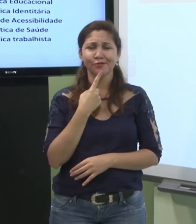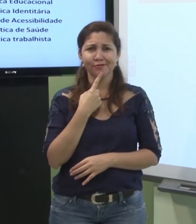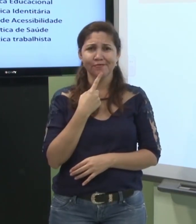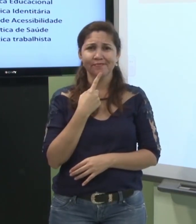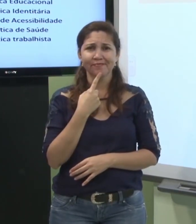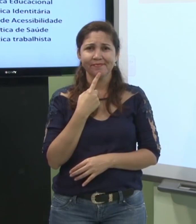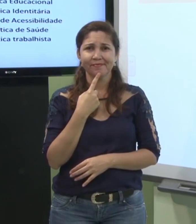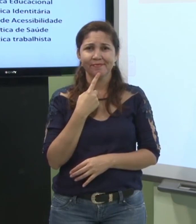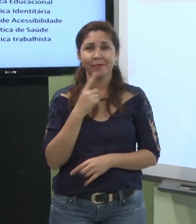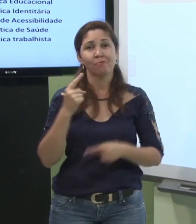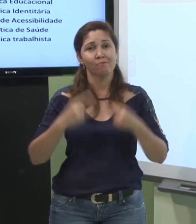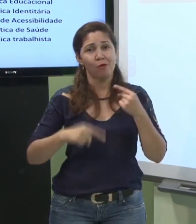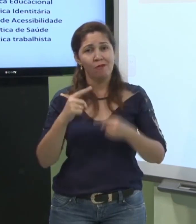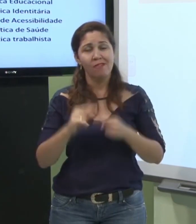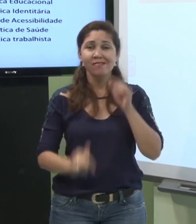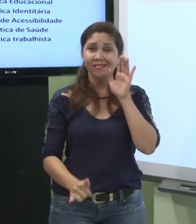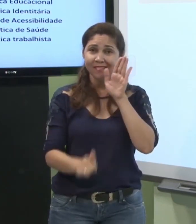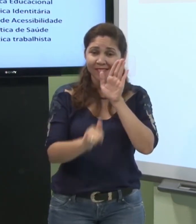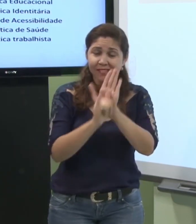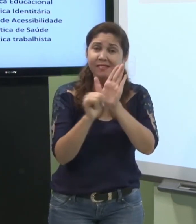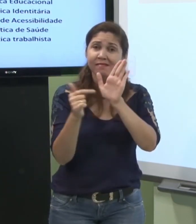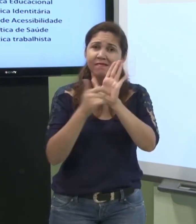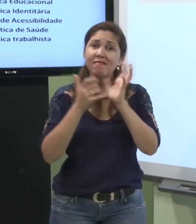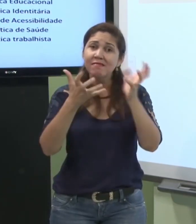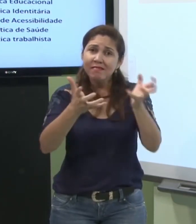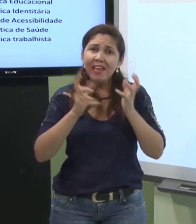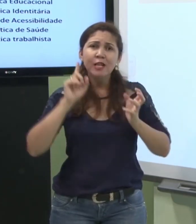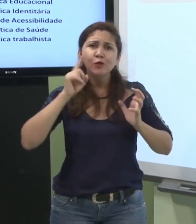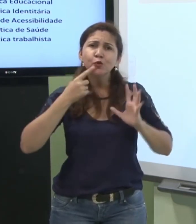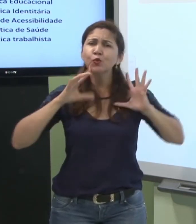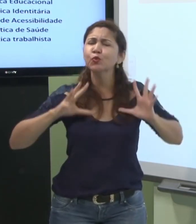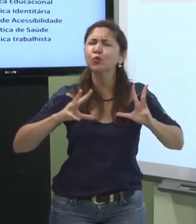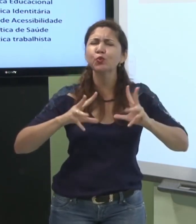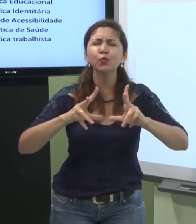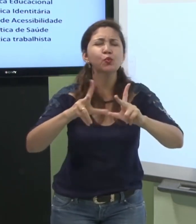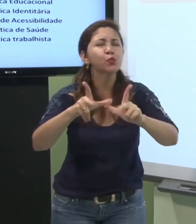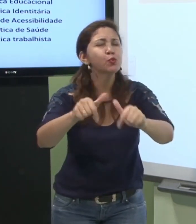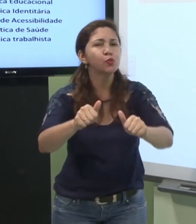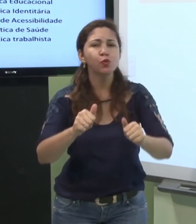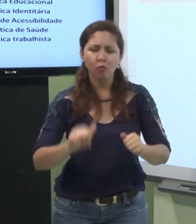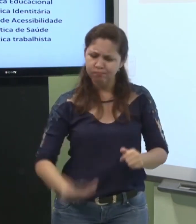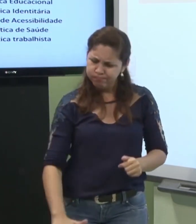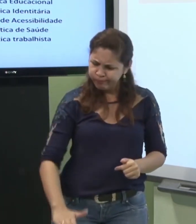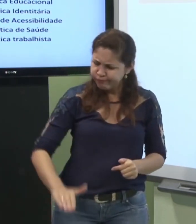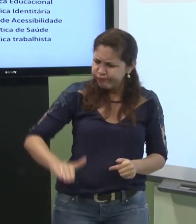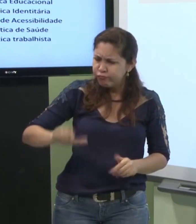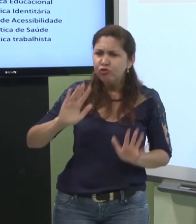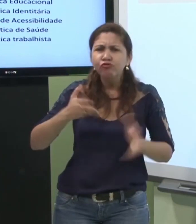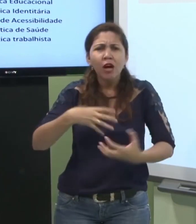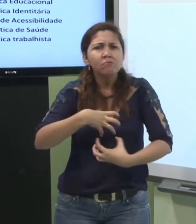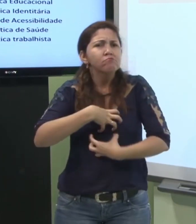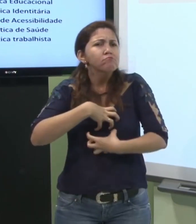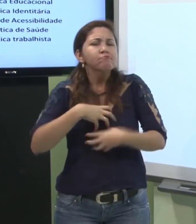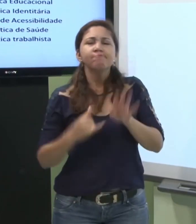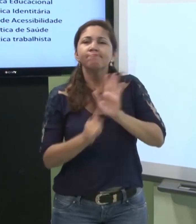cidadão então a identidade ela deve ser adquirida